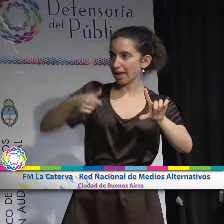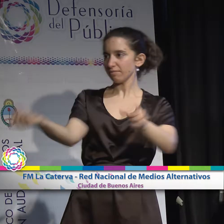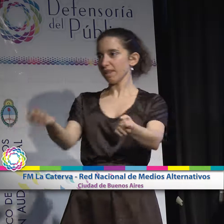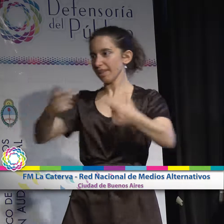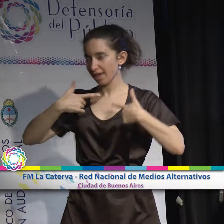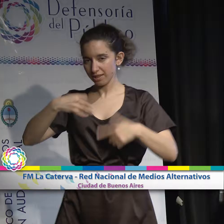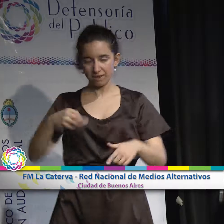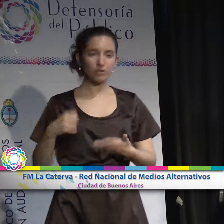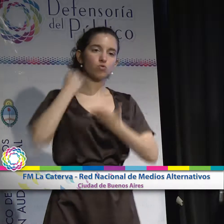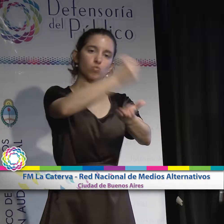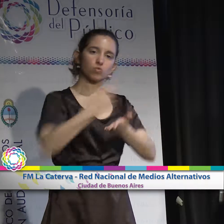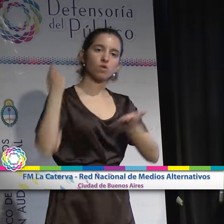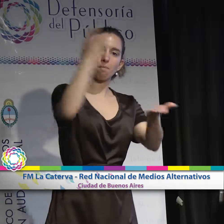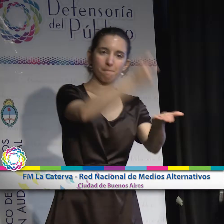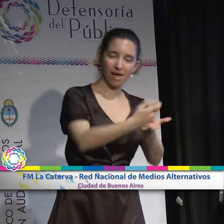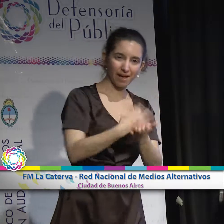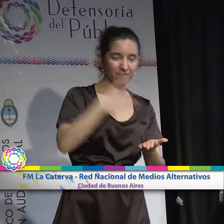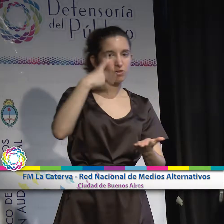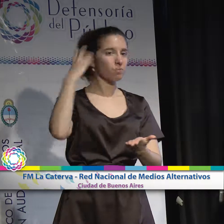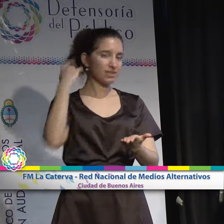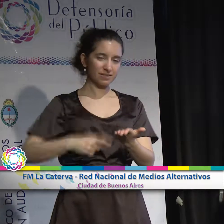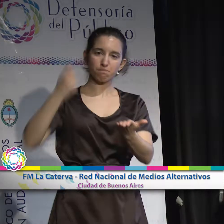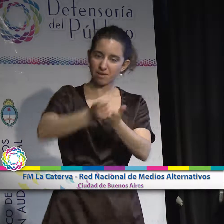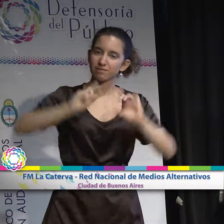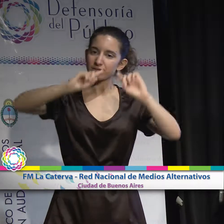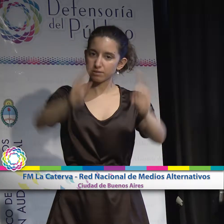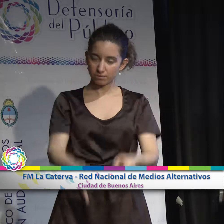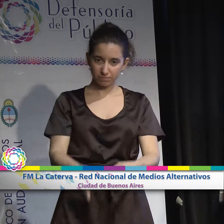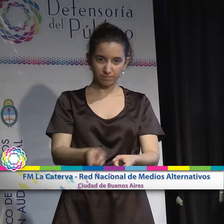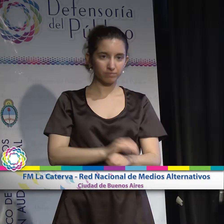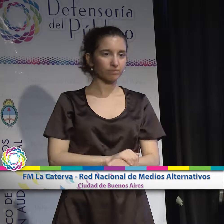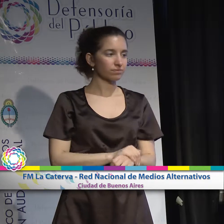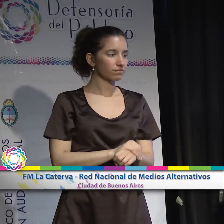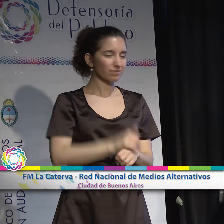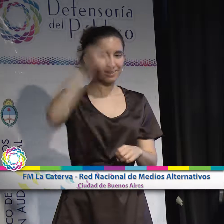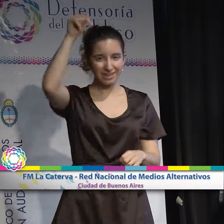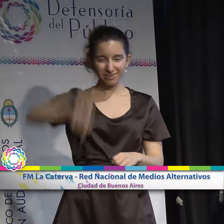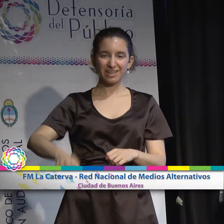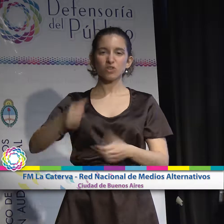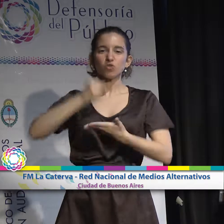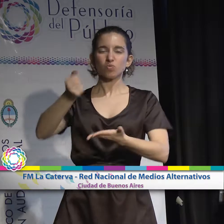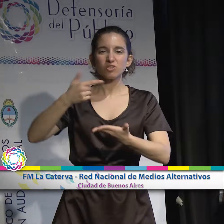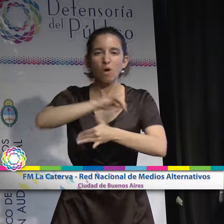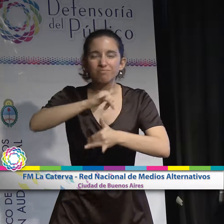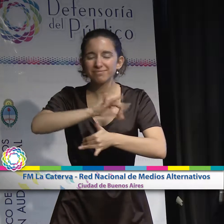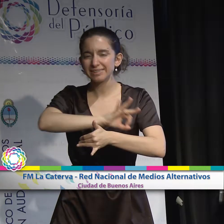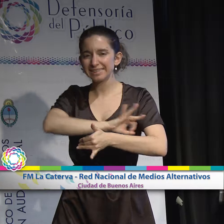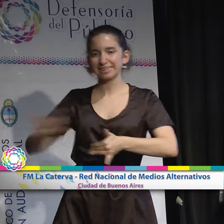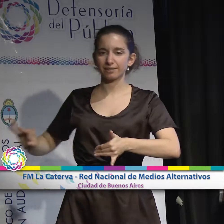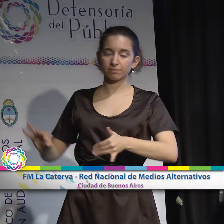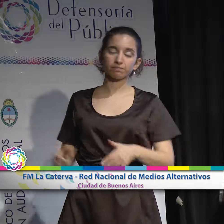año 2015 y el lanzamiento de las líneas 2016 que a la fecha, como decía aún, ni siquiera se han anunciado públicamente.